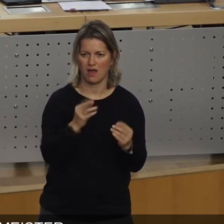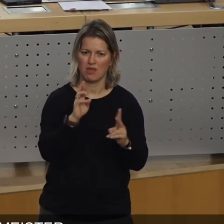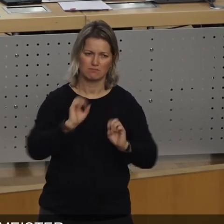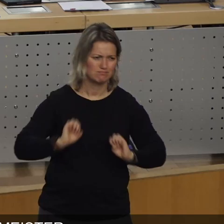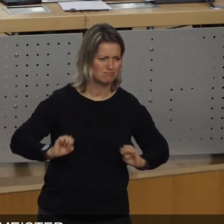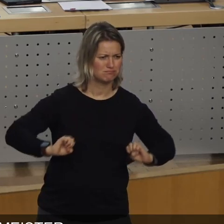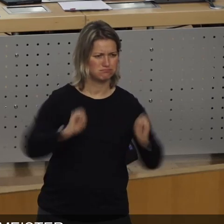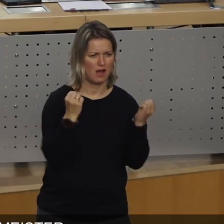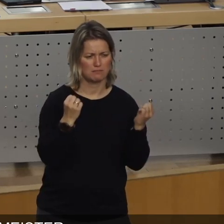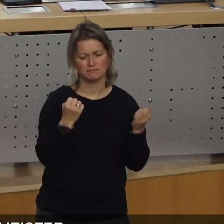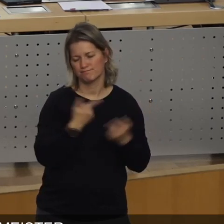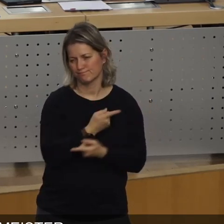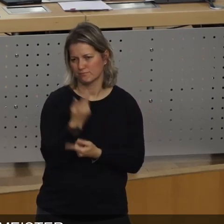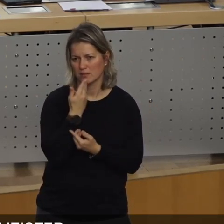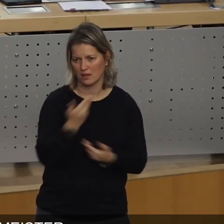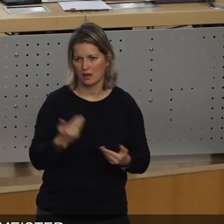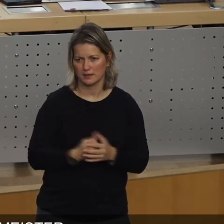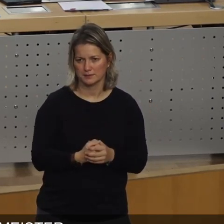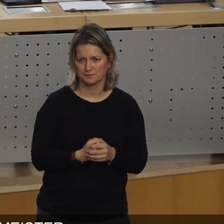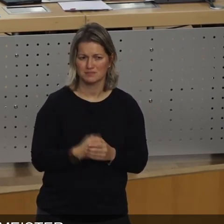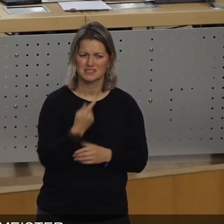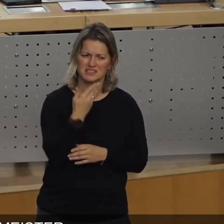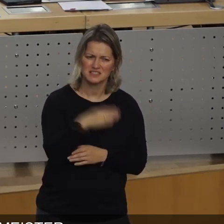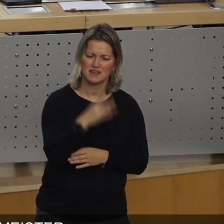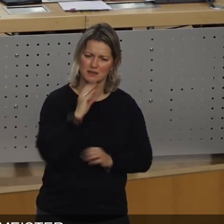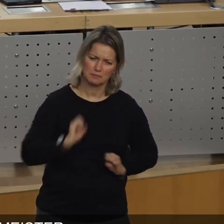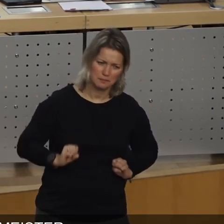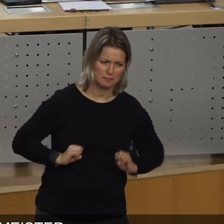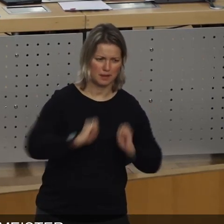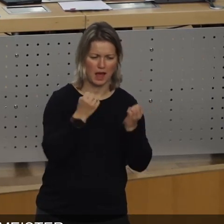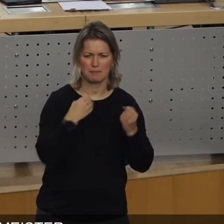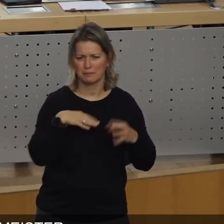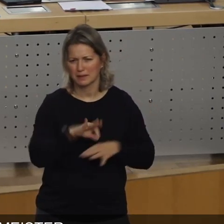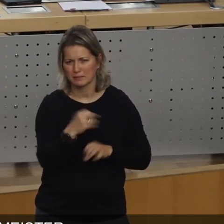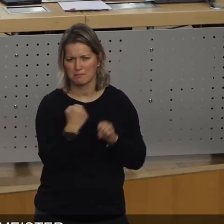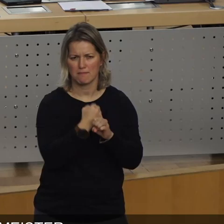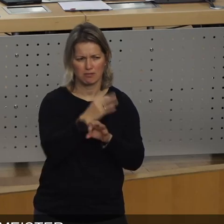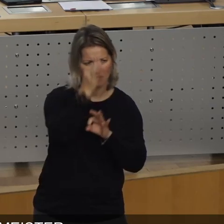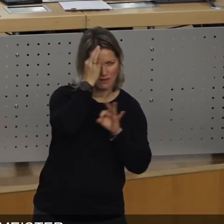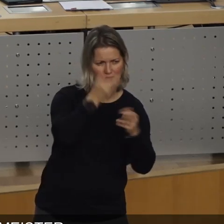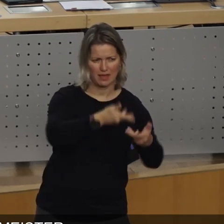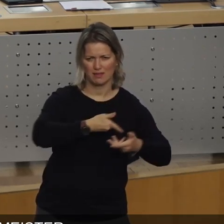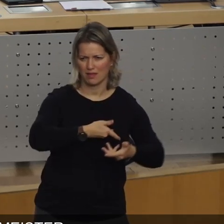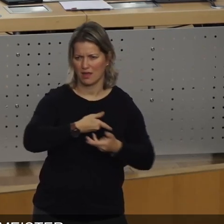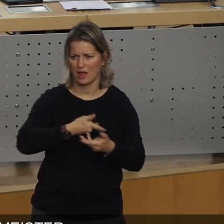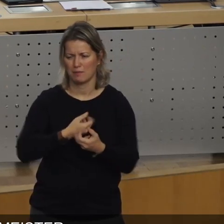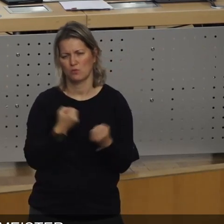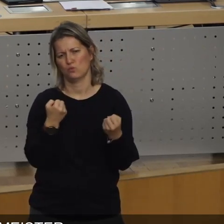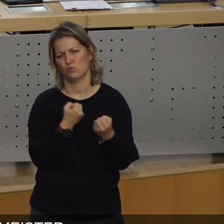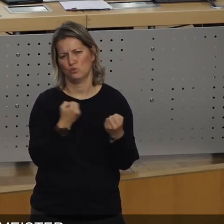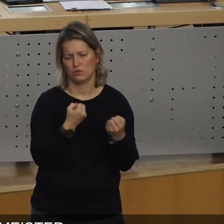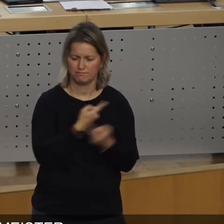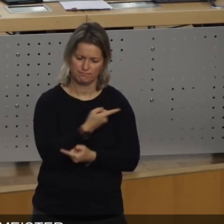zu sagen, die sich so engagiert haben, eingebracht haben, mitgemacht haben, Ideen geliefert haben, dass wir